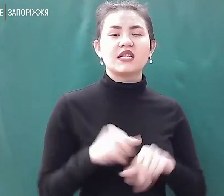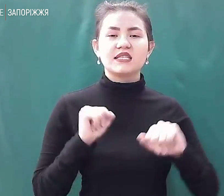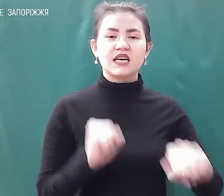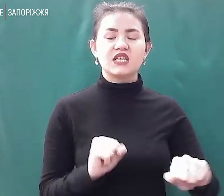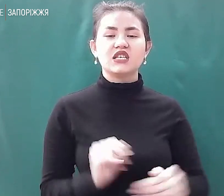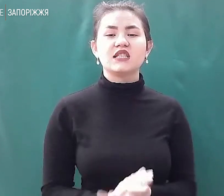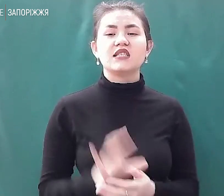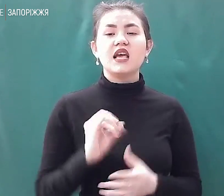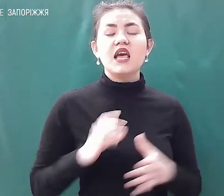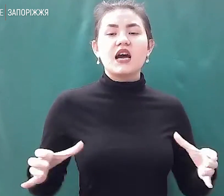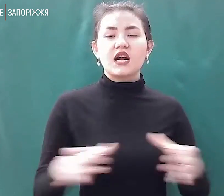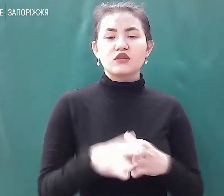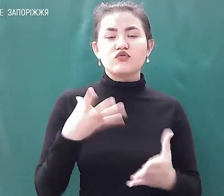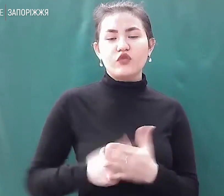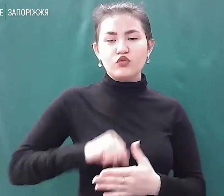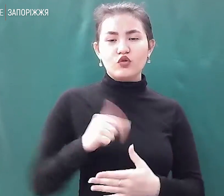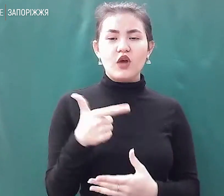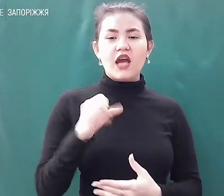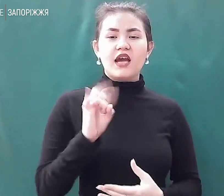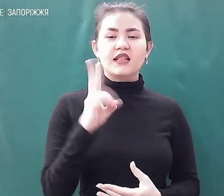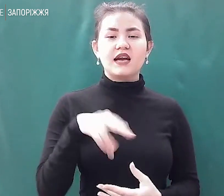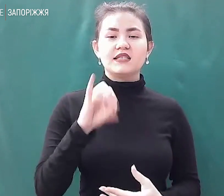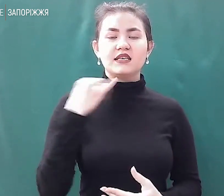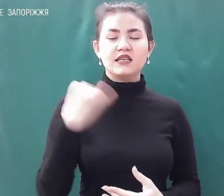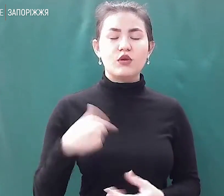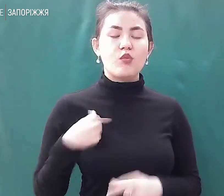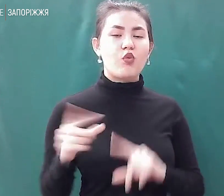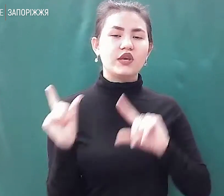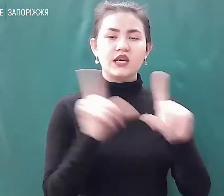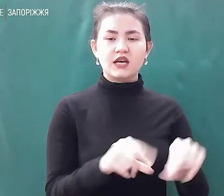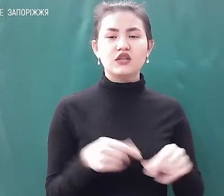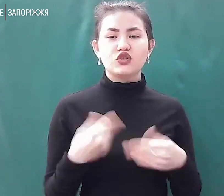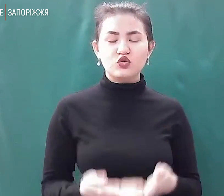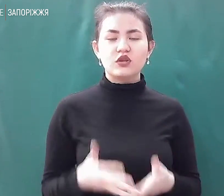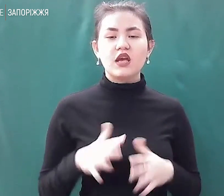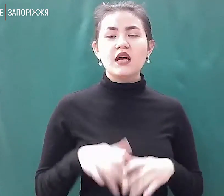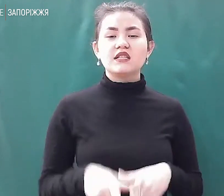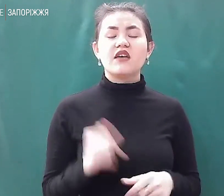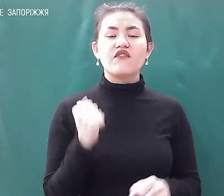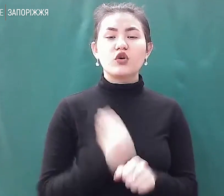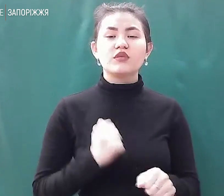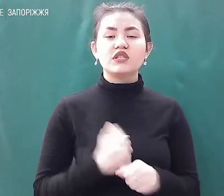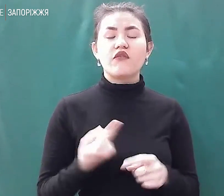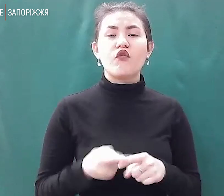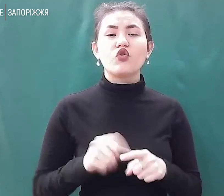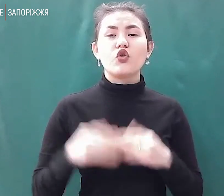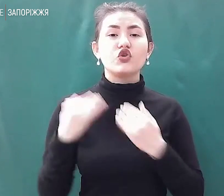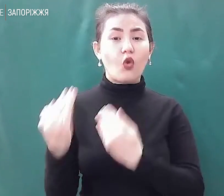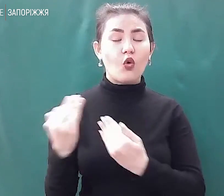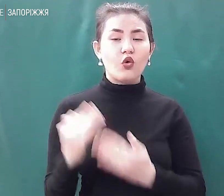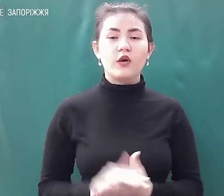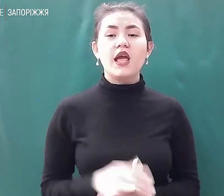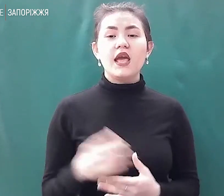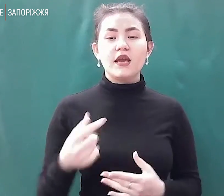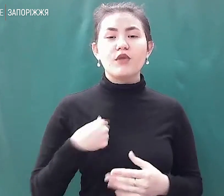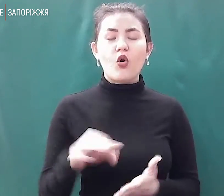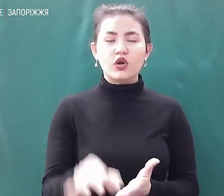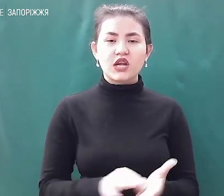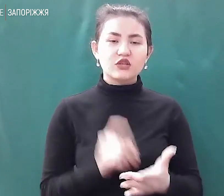зі своїм другом Геннадієм Вовченком ми поїхали сюди, на ось це виробництво. Воно його, до речі. І ми одразу зварили з металу, який був